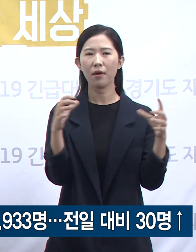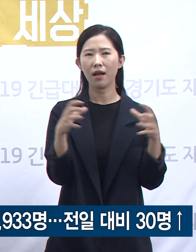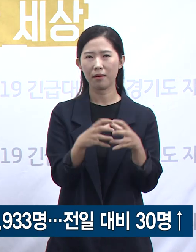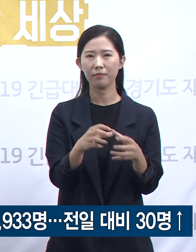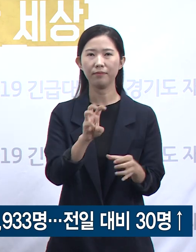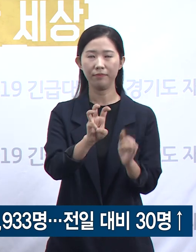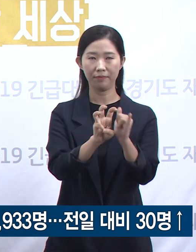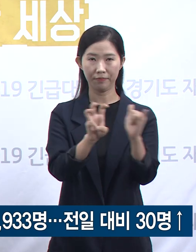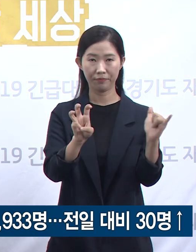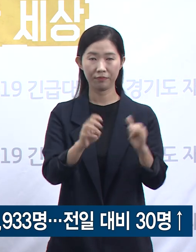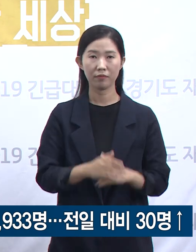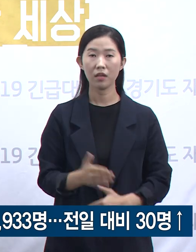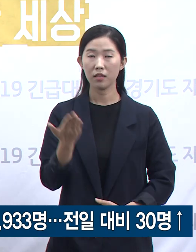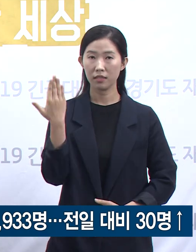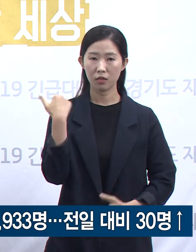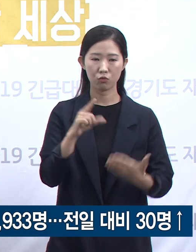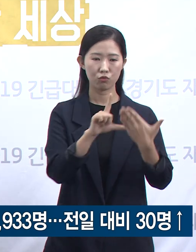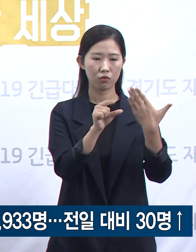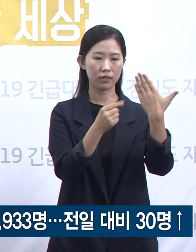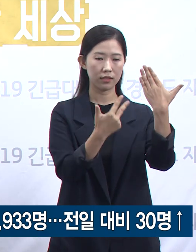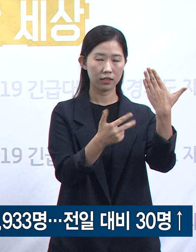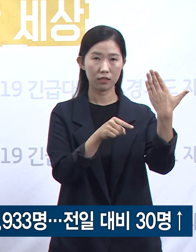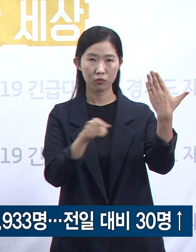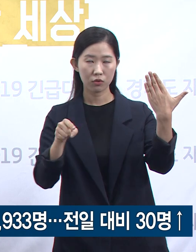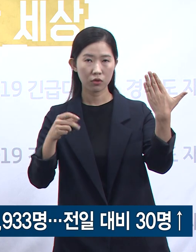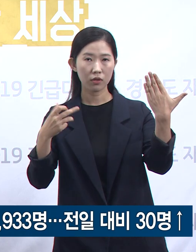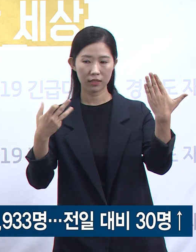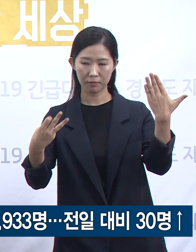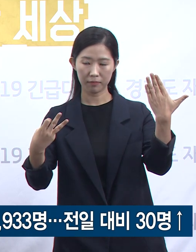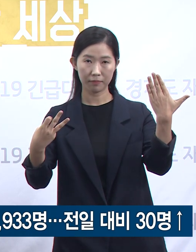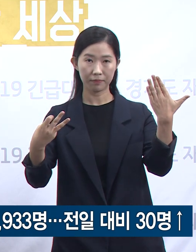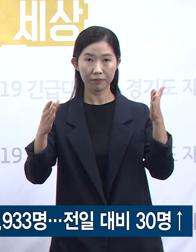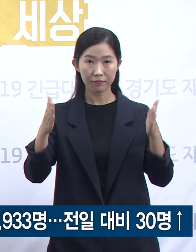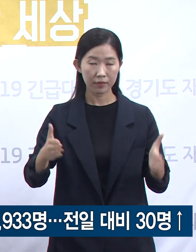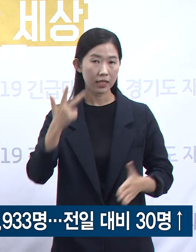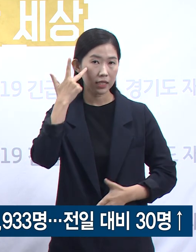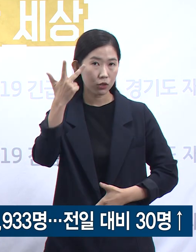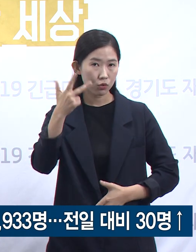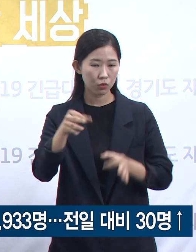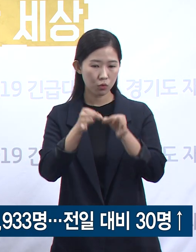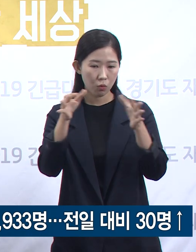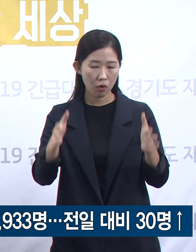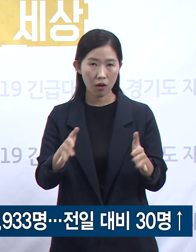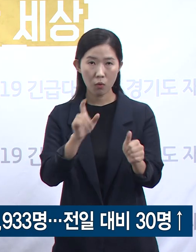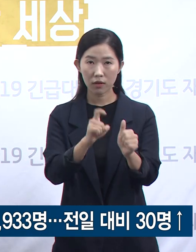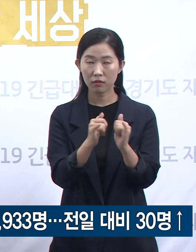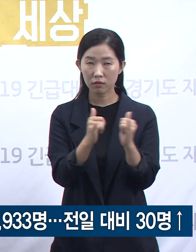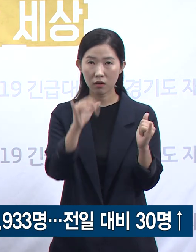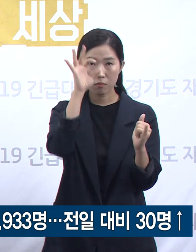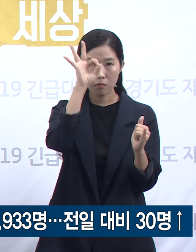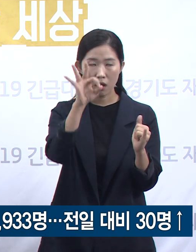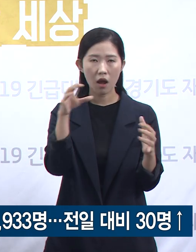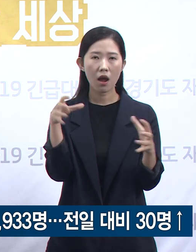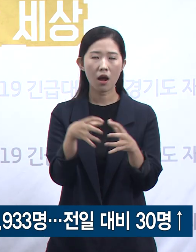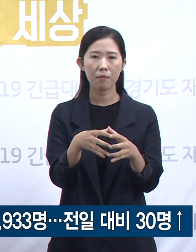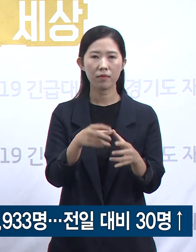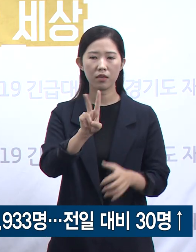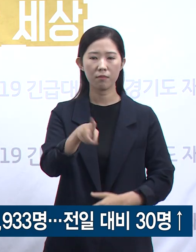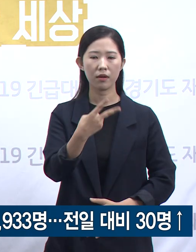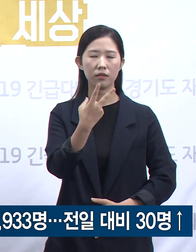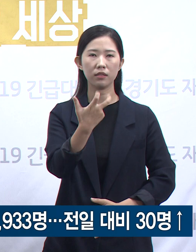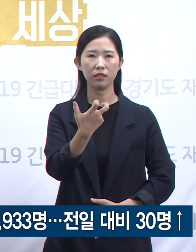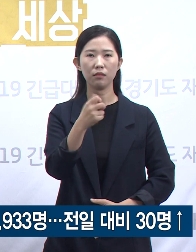지난 9월 7일부터 9월 13일까지 일주일간 확진 추이를 보면 총 275명의 확진자가